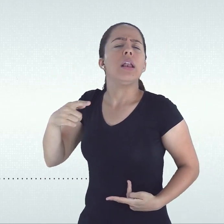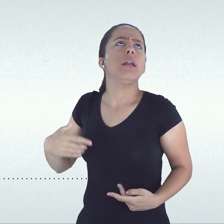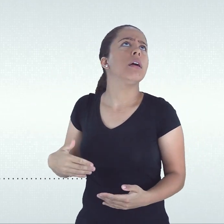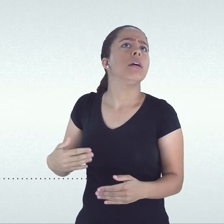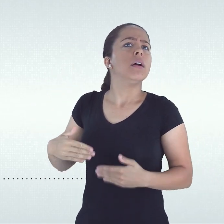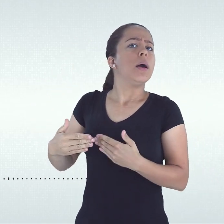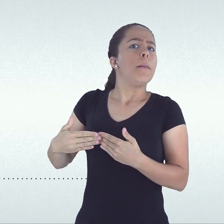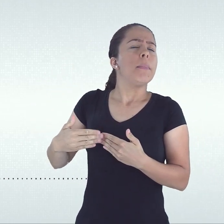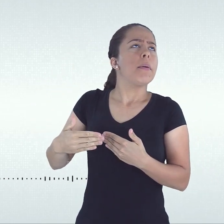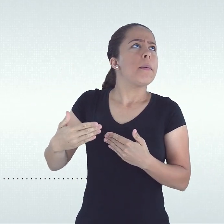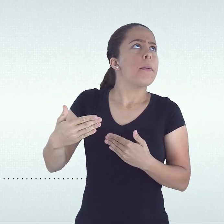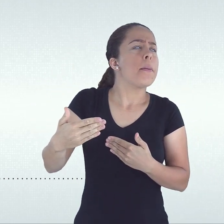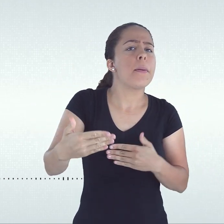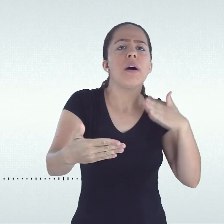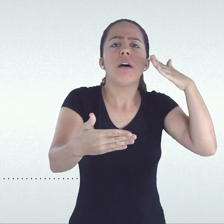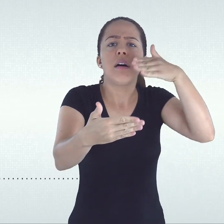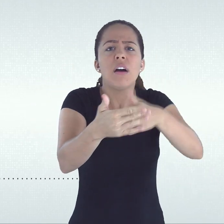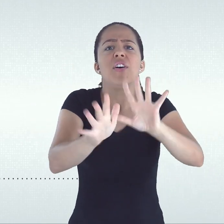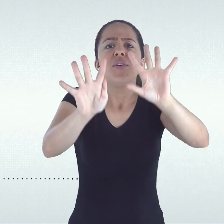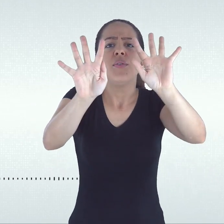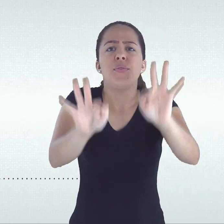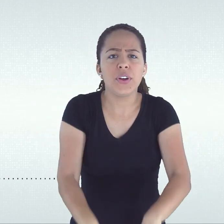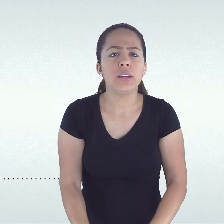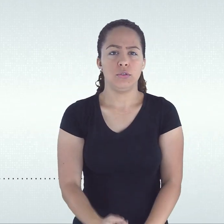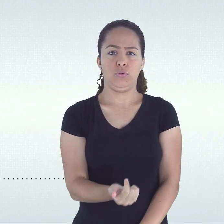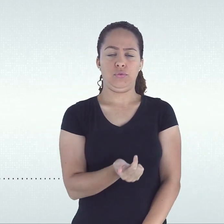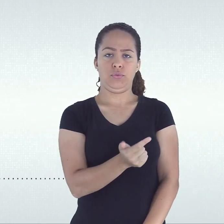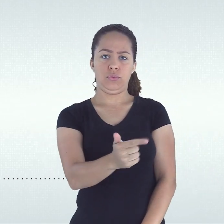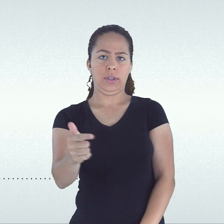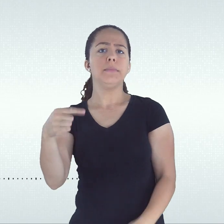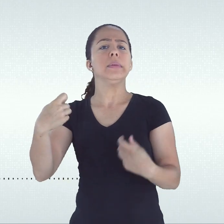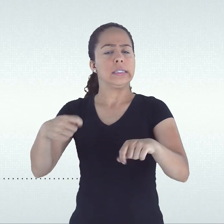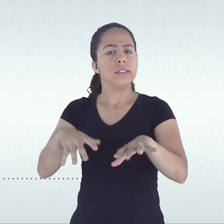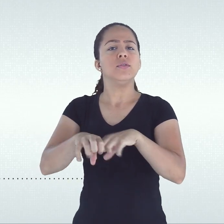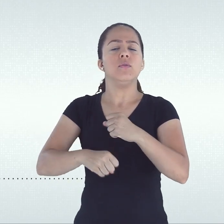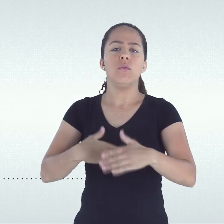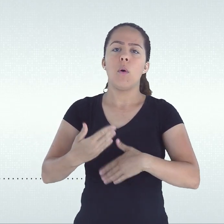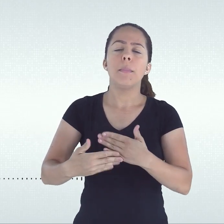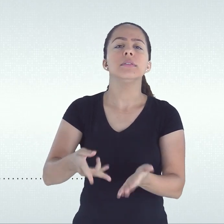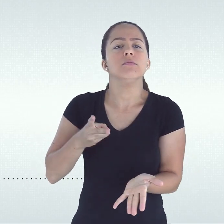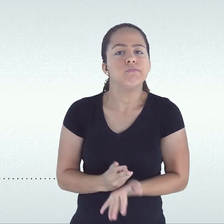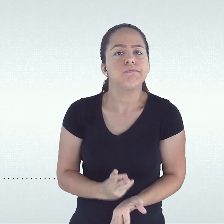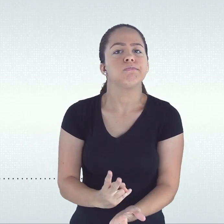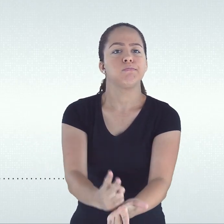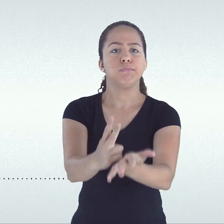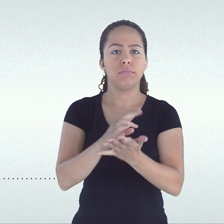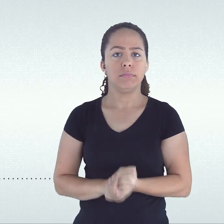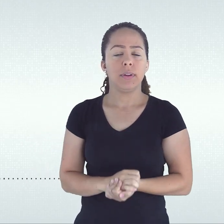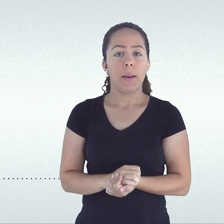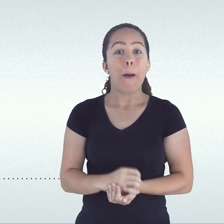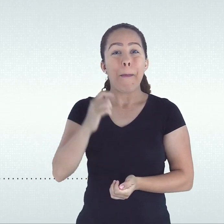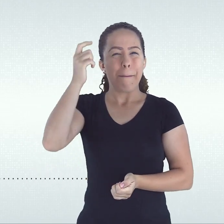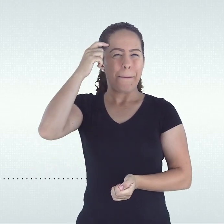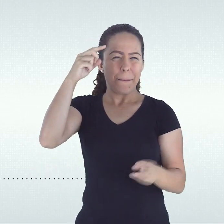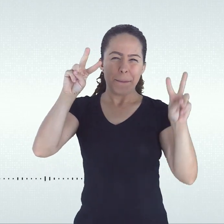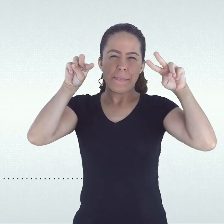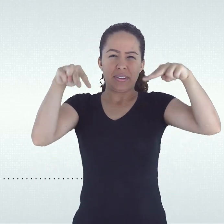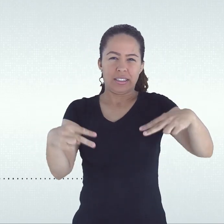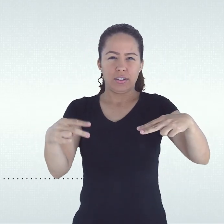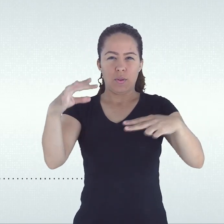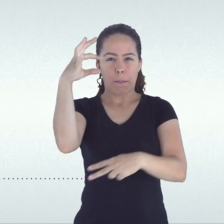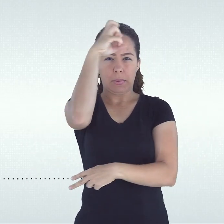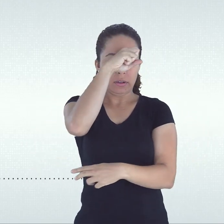formação. No âmbito da aprendizagem e da avaliação da aprendizagem, esta perspectiva sustenta que os